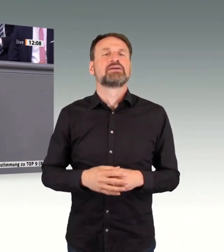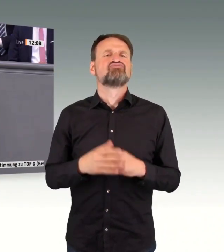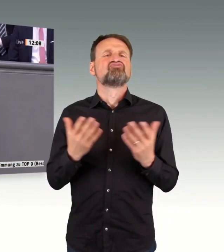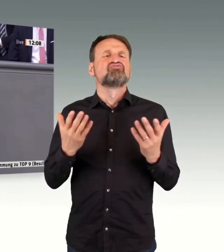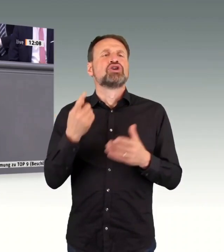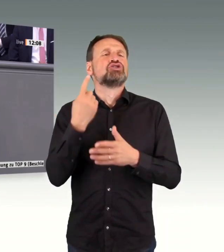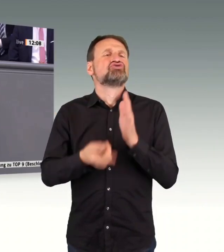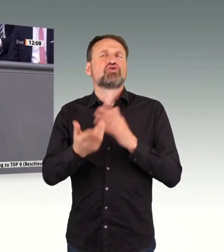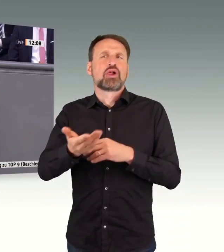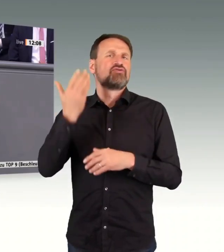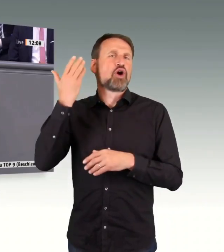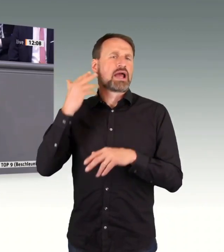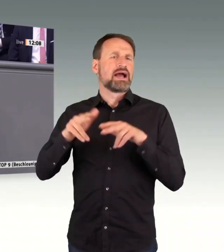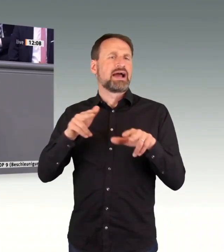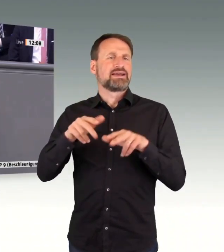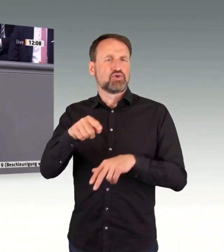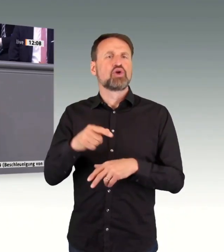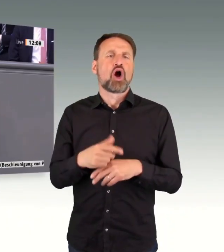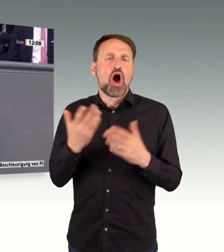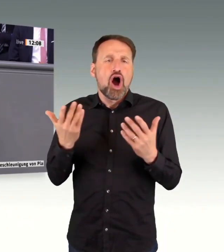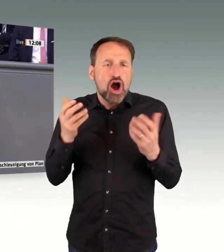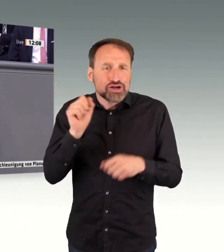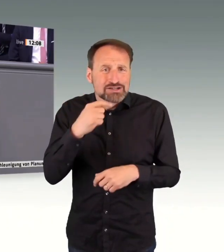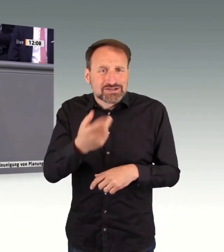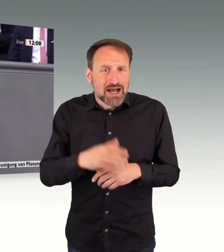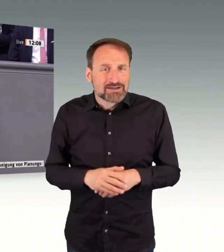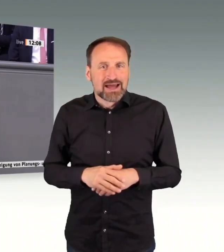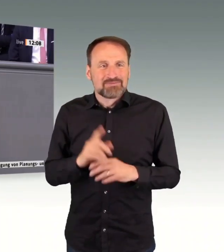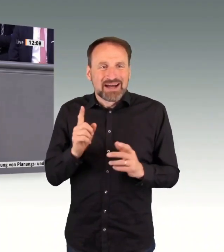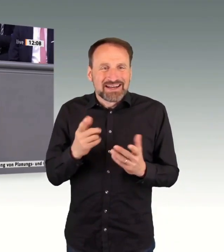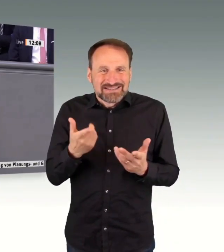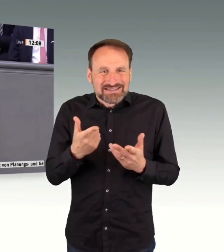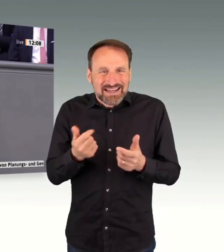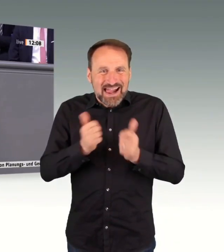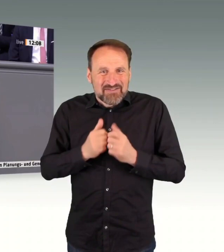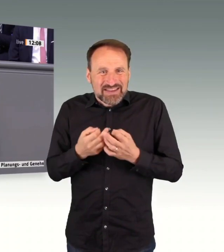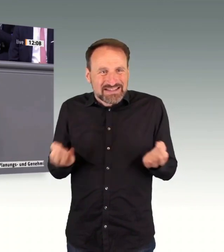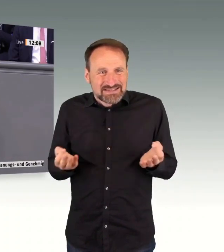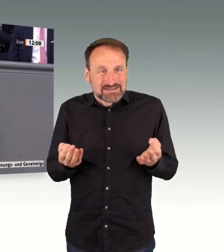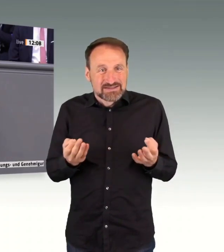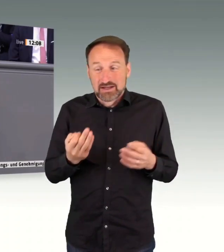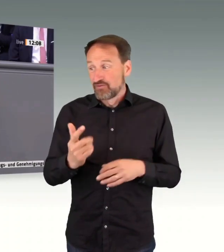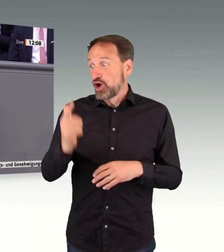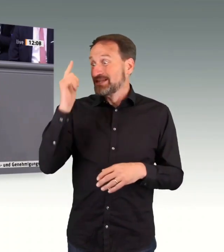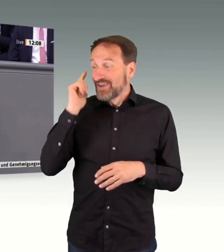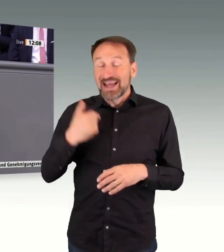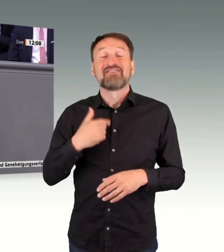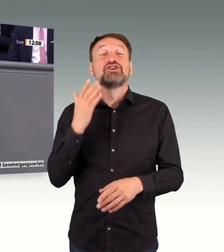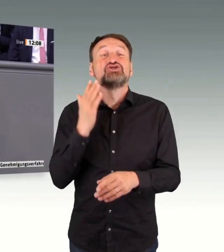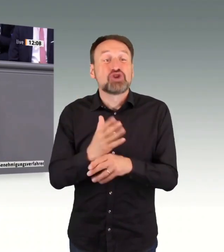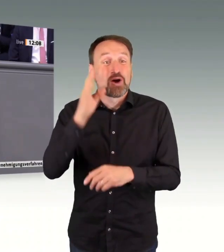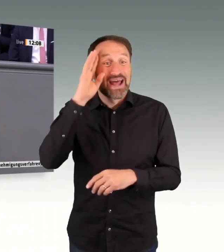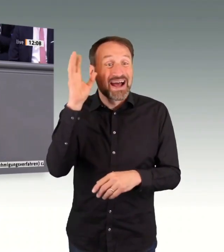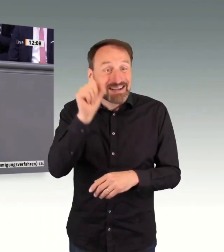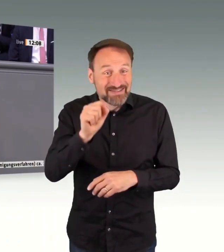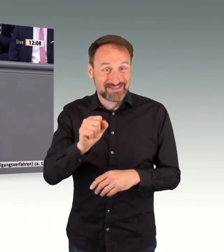Ziele, nicht nur in der Klimapolitik, aber viele Ziele eindeutig verfehlen. Und ich würde gerne zu einem Punkt noch etwas sagen. Digitale